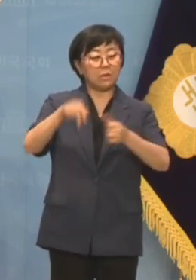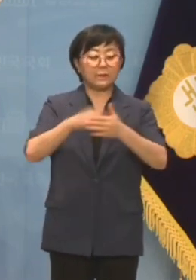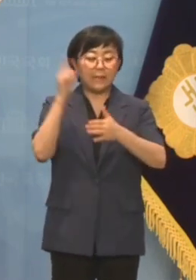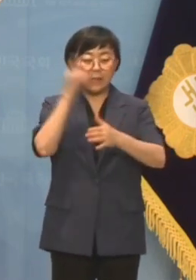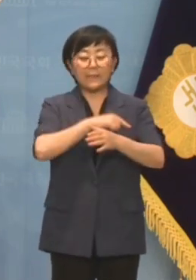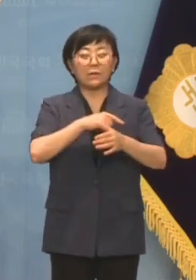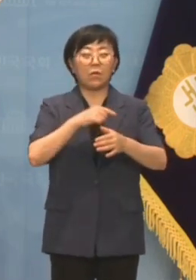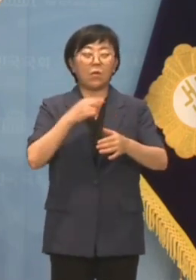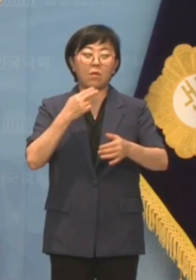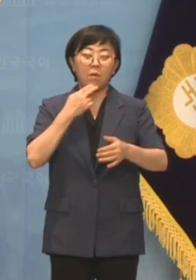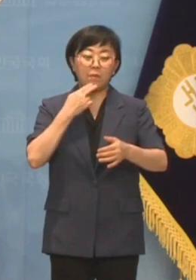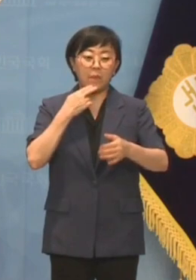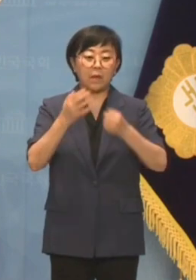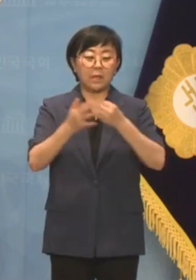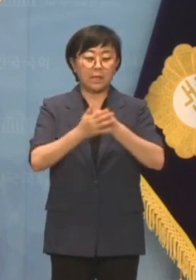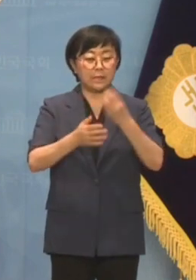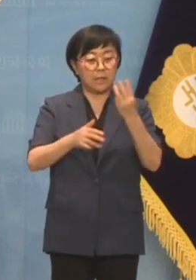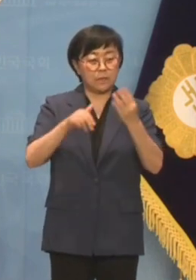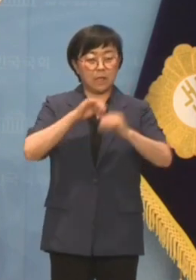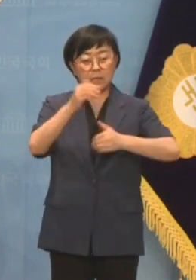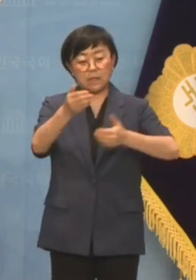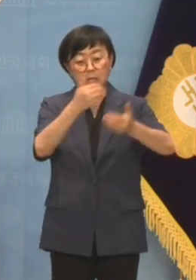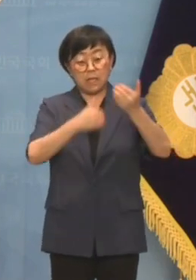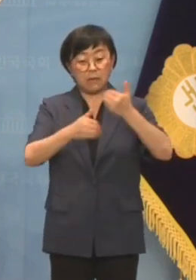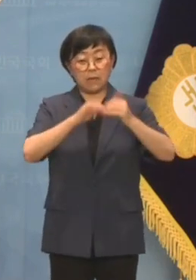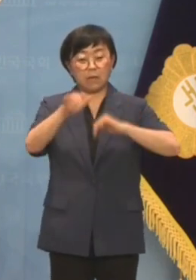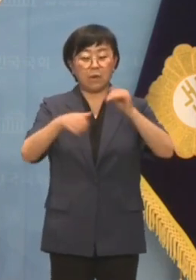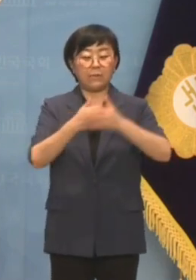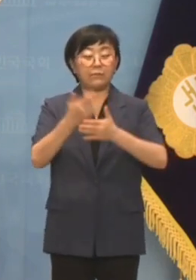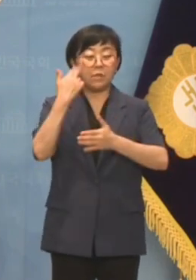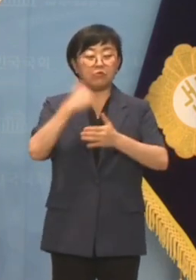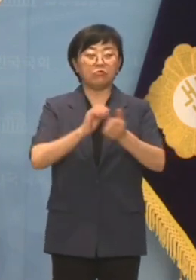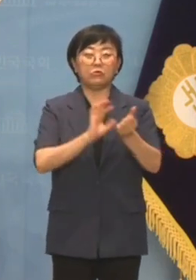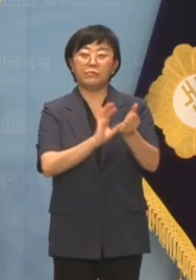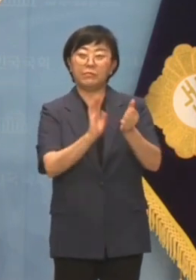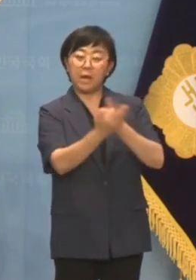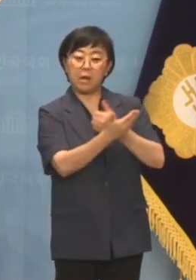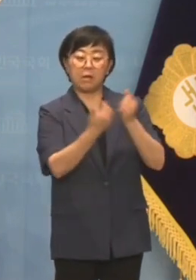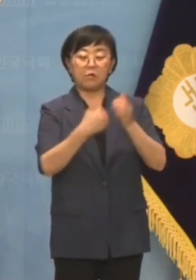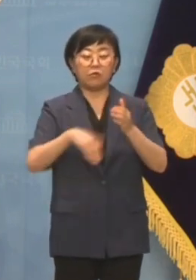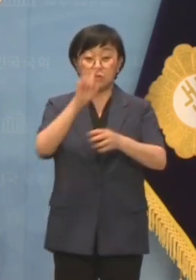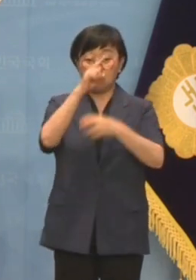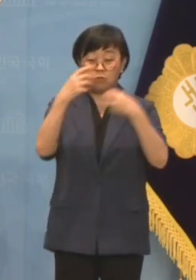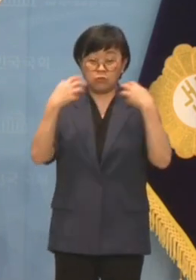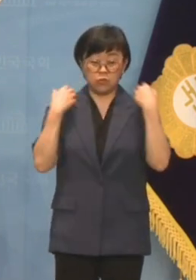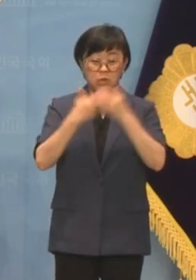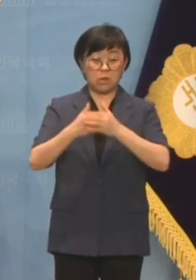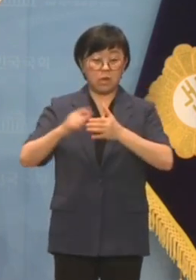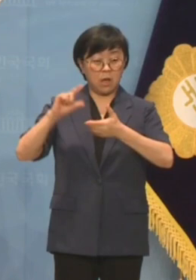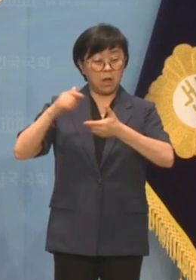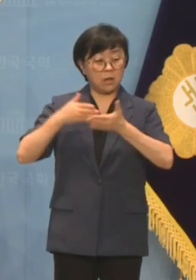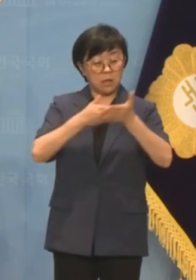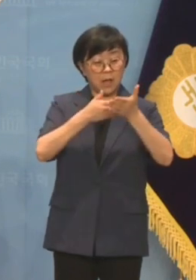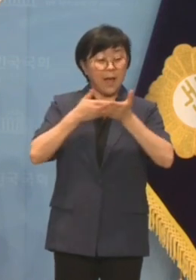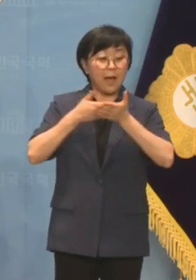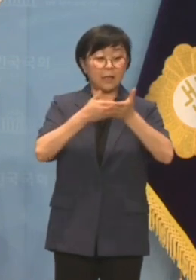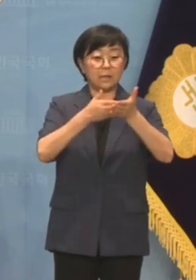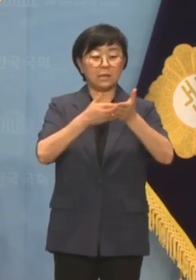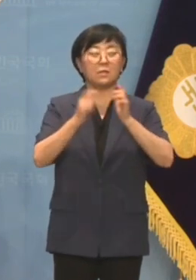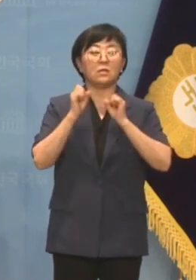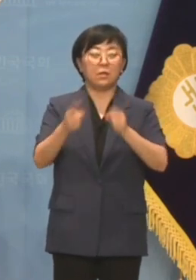없다거나 제3자 개입 등을 운운하며 미국을 두둔해 우리 정부의 항의 기회마저